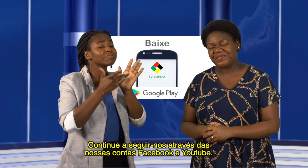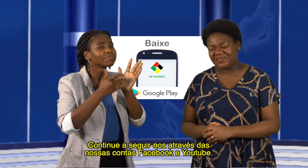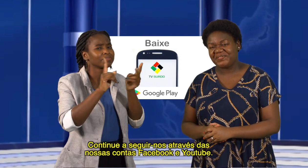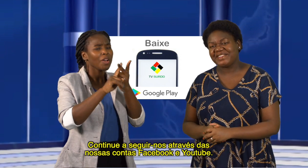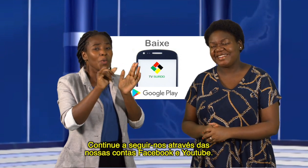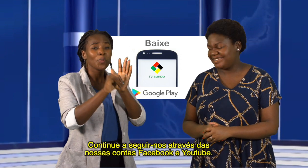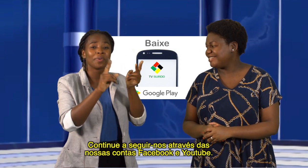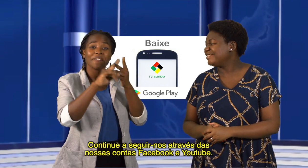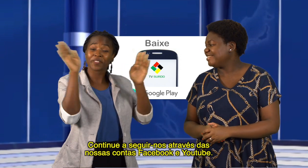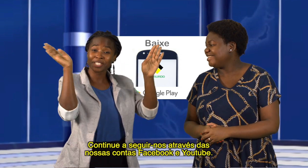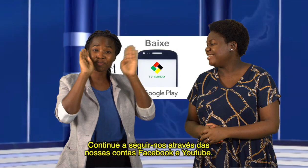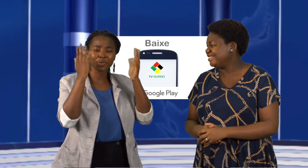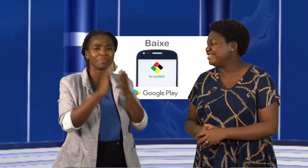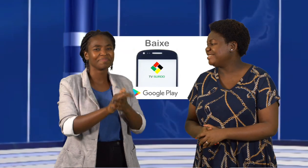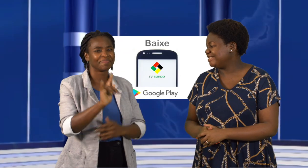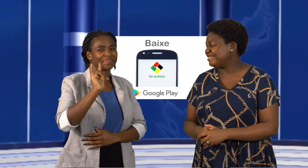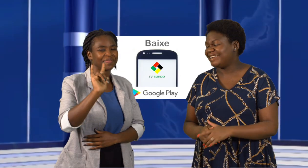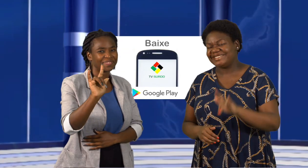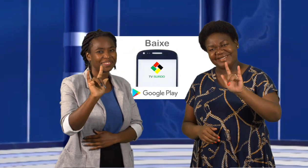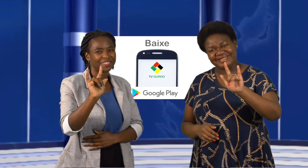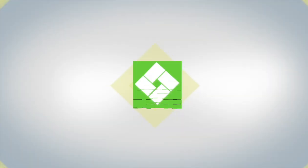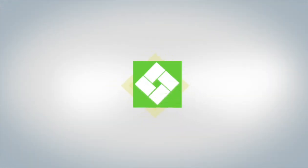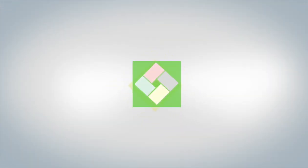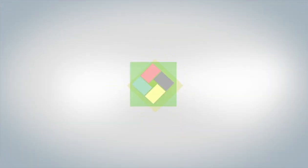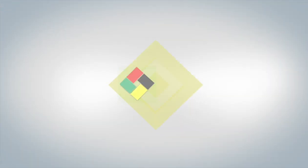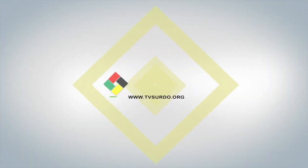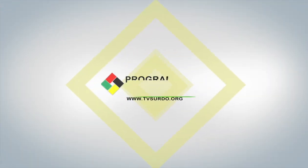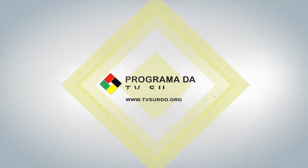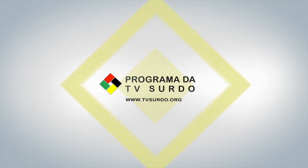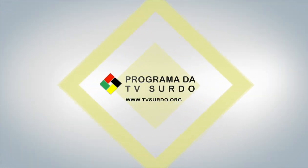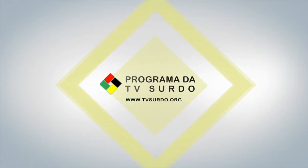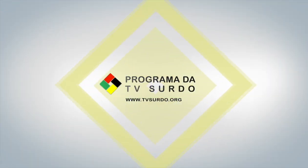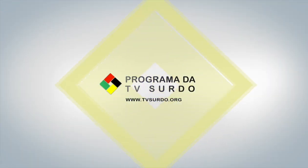Facebook e Youtube da TVró o o o o